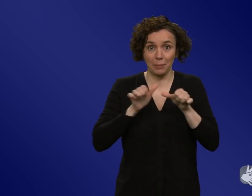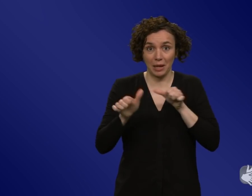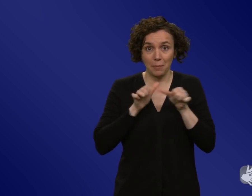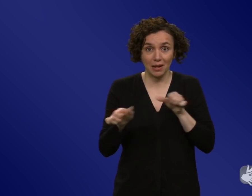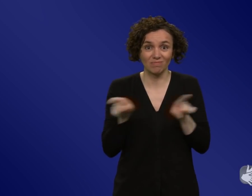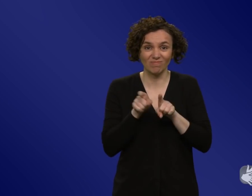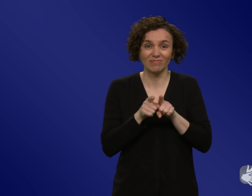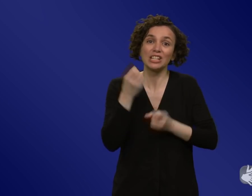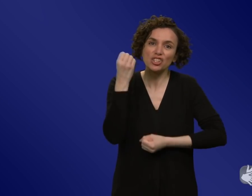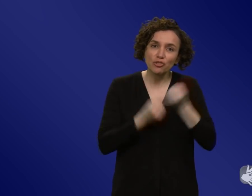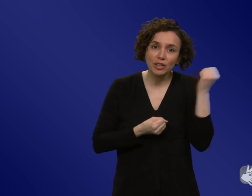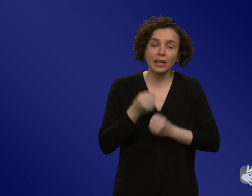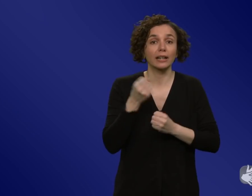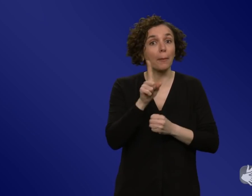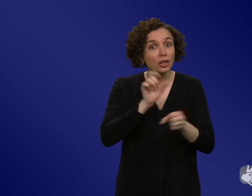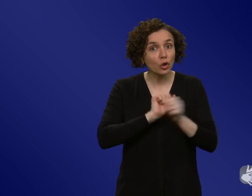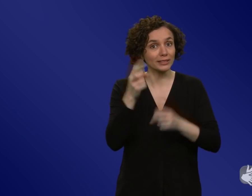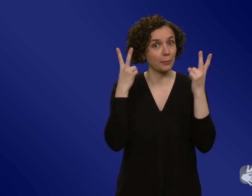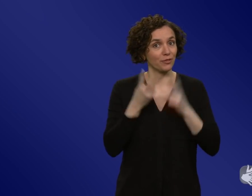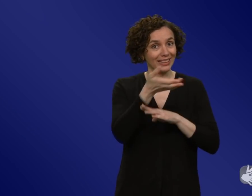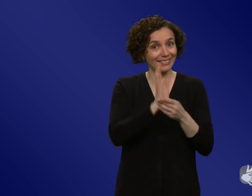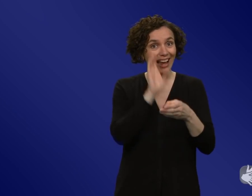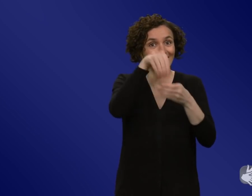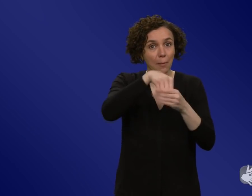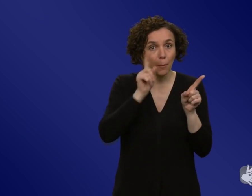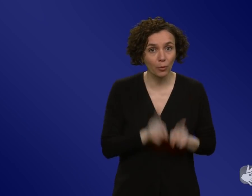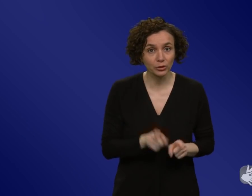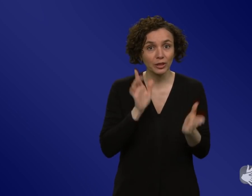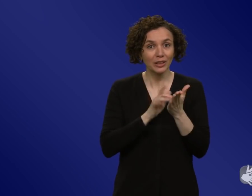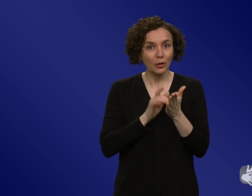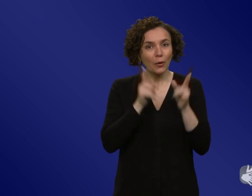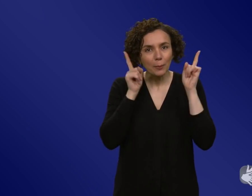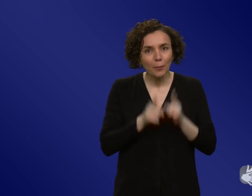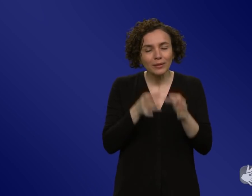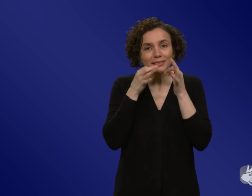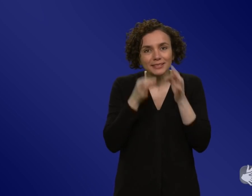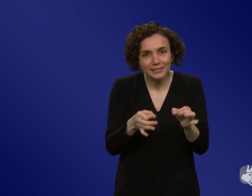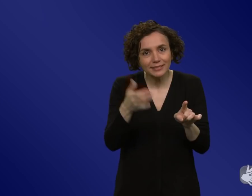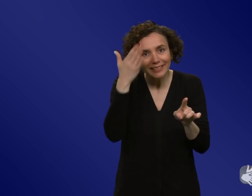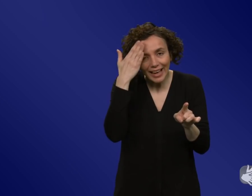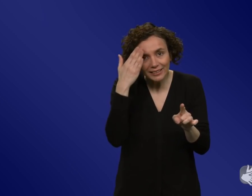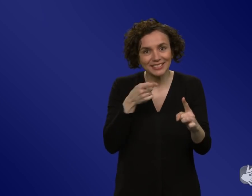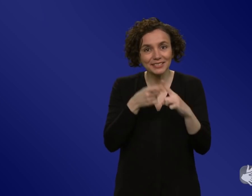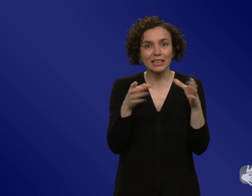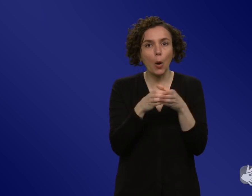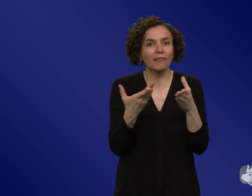wichtiger Teil. Ich muss ja eigentlich wissen, was die Leute genau wissen müssen, dass zum Beispiel es ganz wichtig ist, erst mal